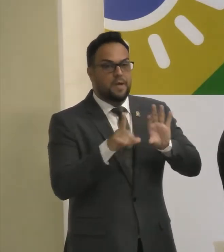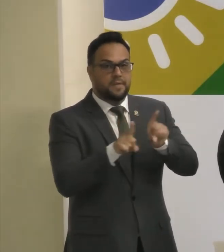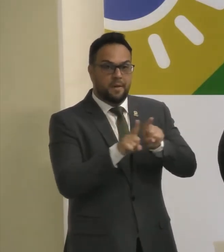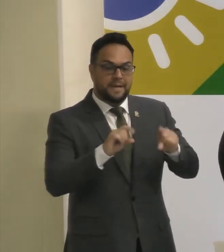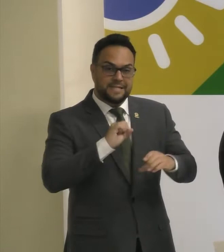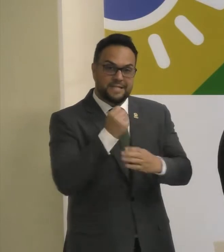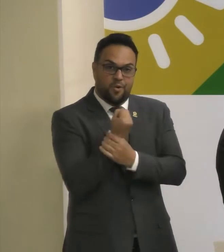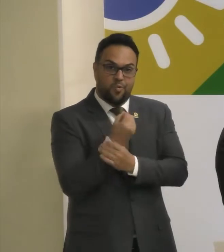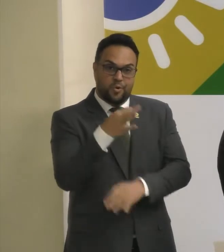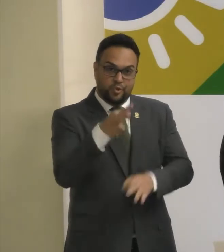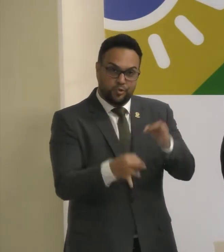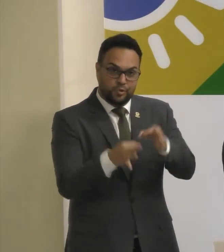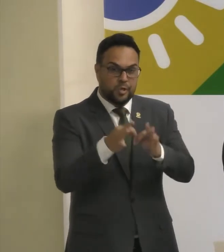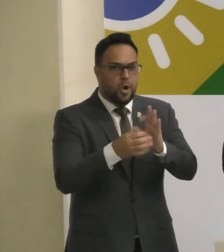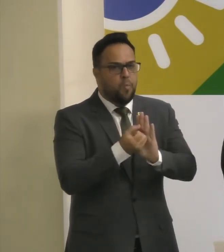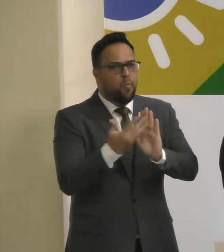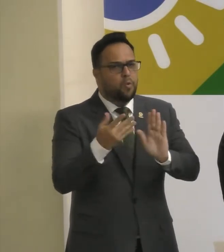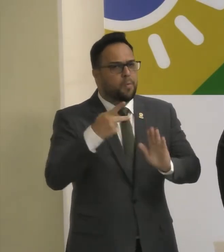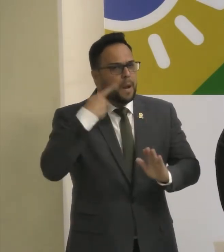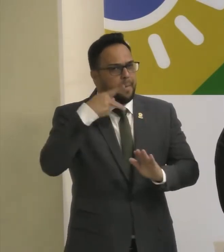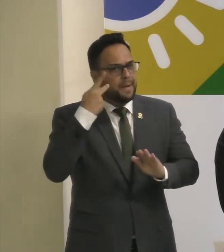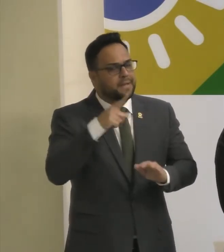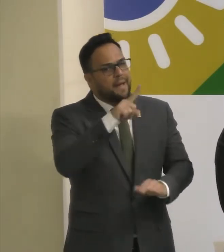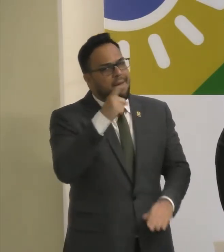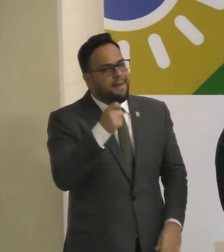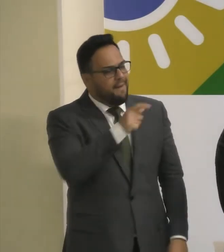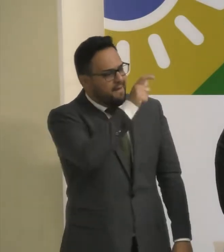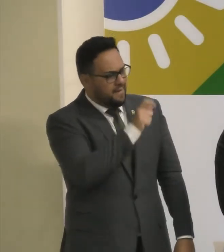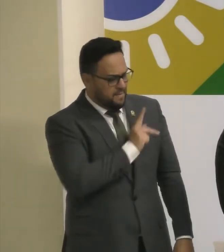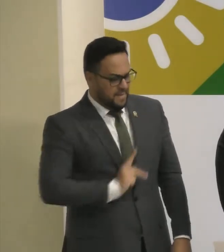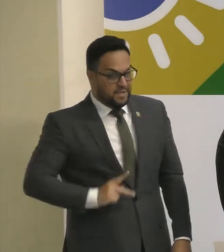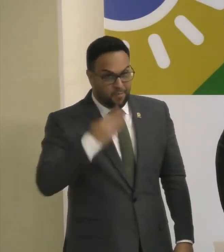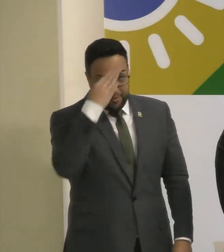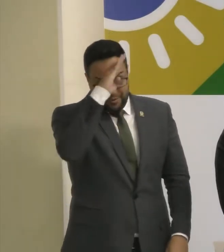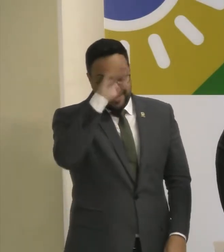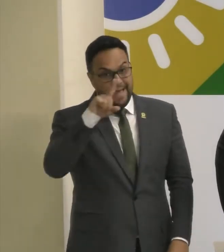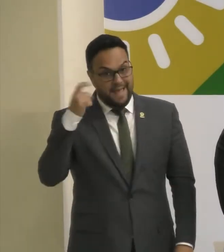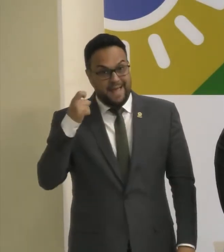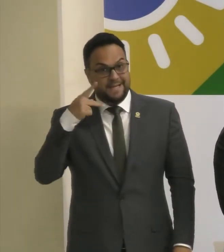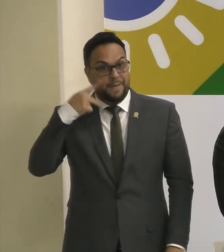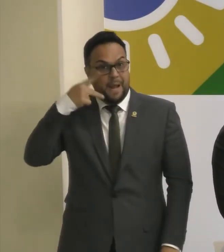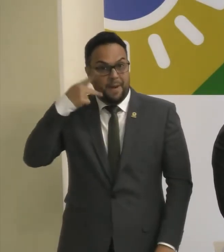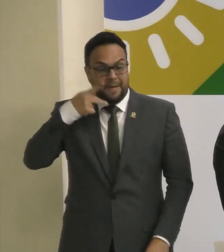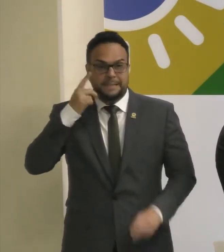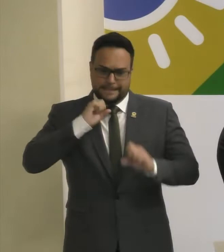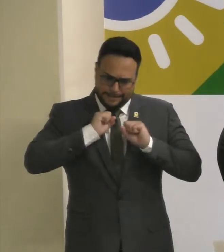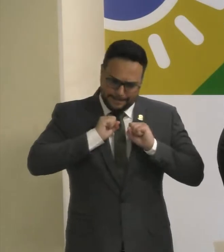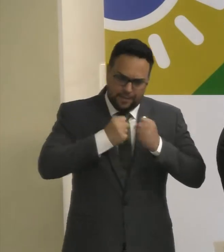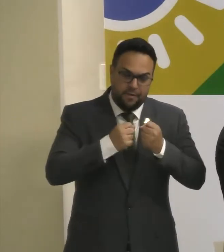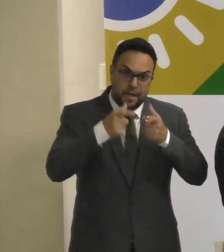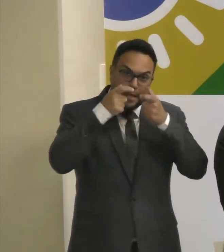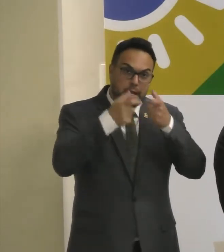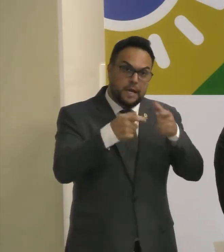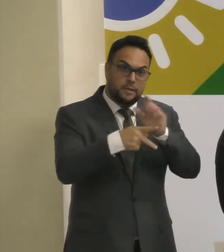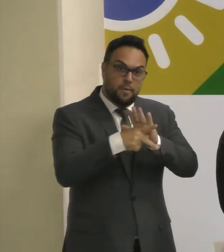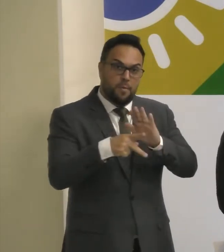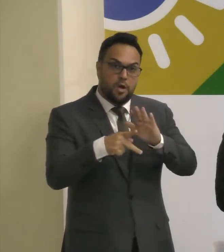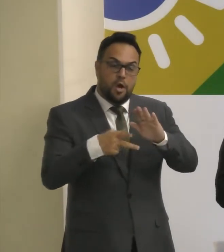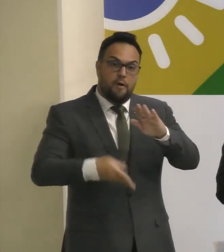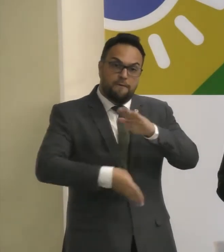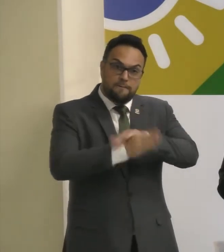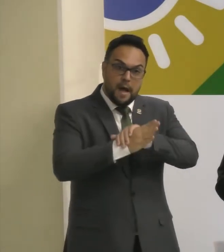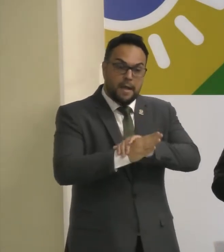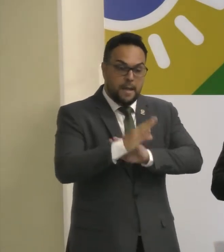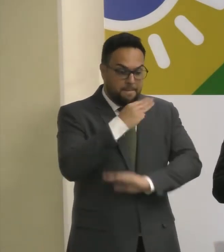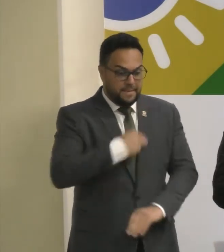parlamentares, presidente, como o senhor, que foi parlamentar por 28 anos, defendendo os interesses do povo brasileiro, chegava no Ministério da Cidadania para